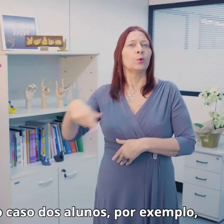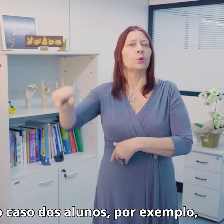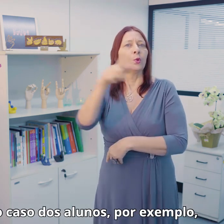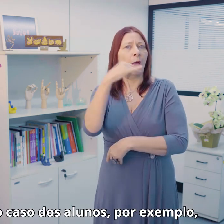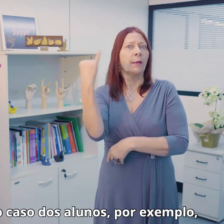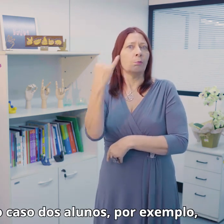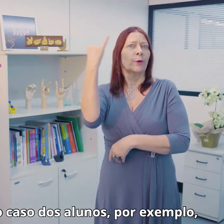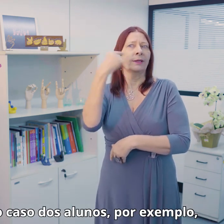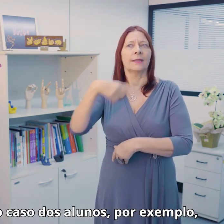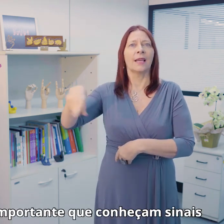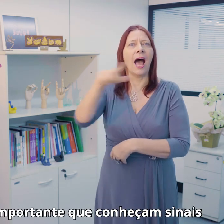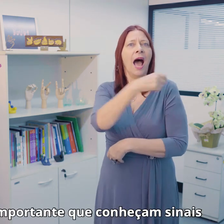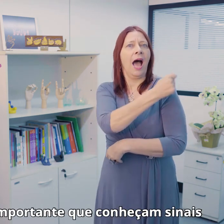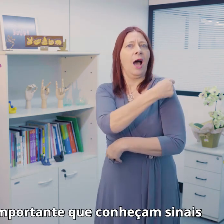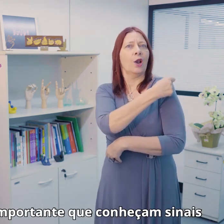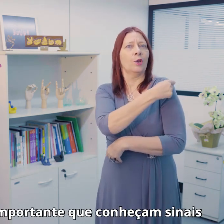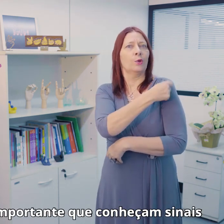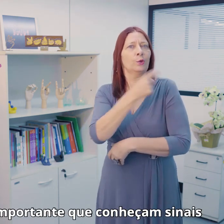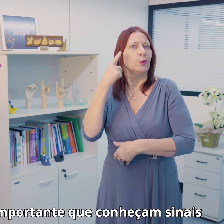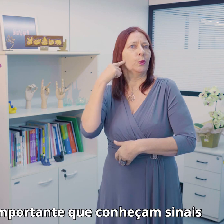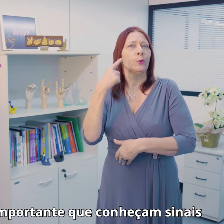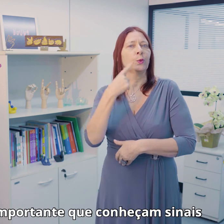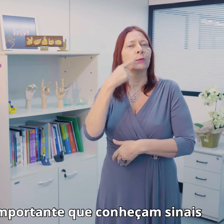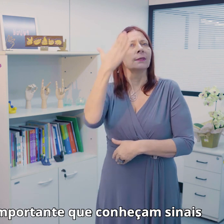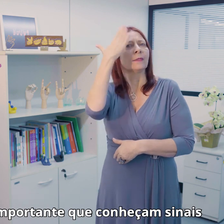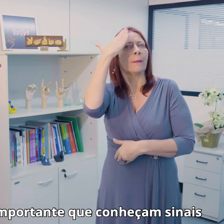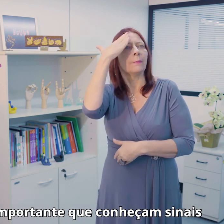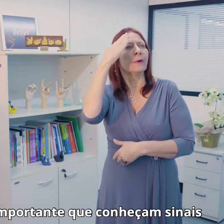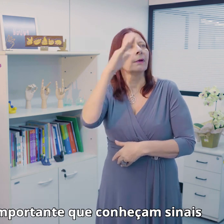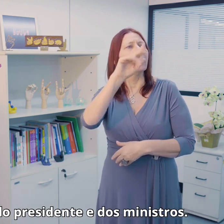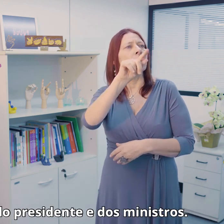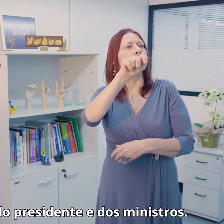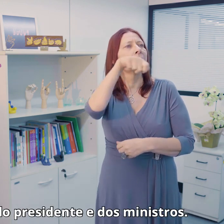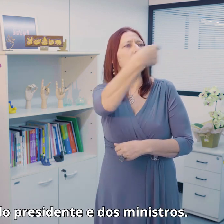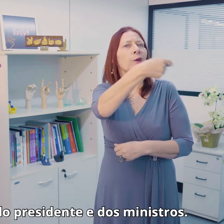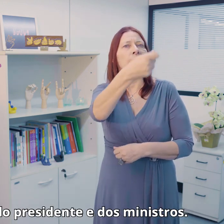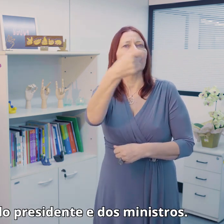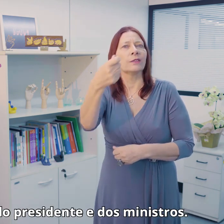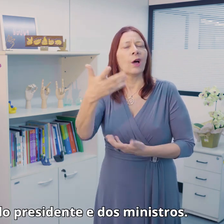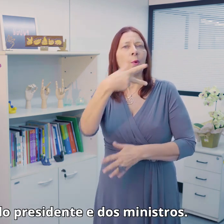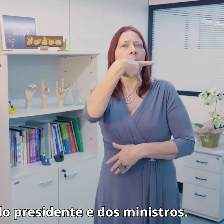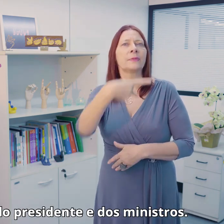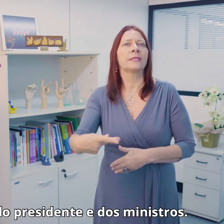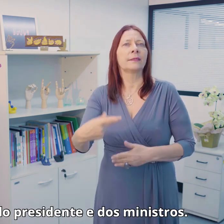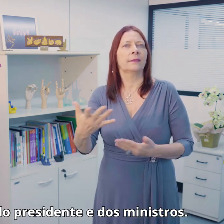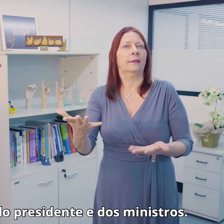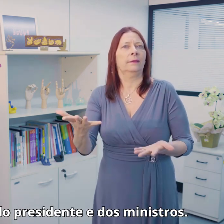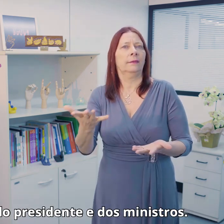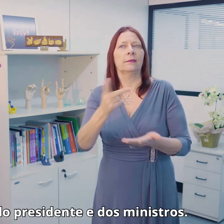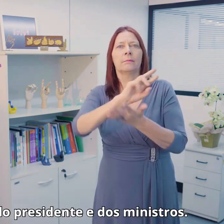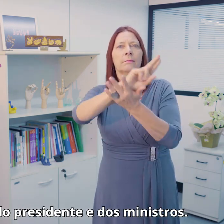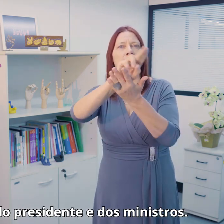dos alunos, por exemplo, é importante que conheçam os sinais do presidente e dos ministros.